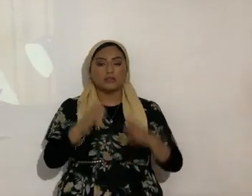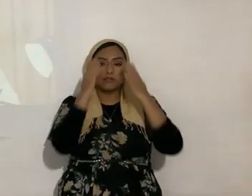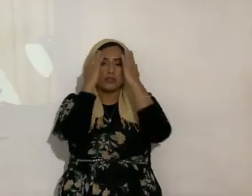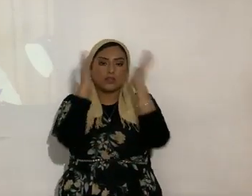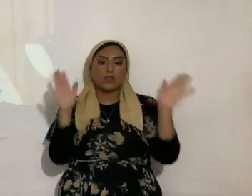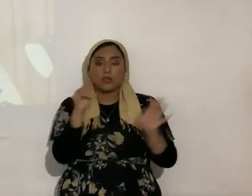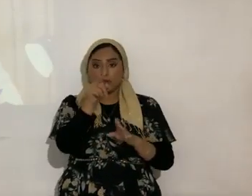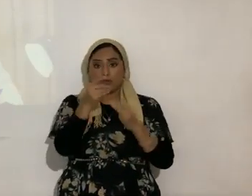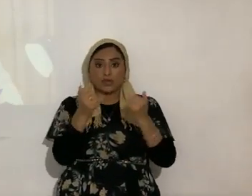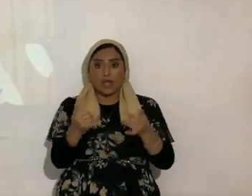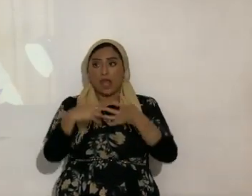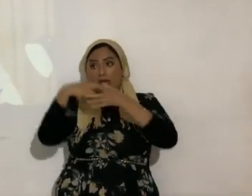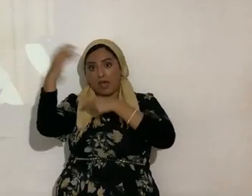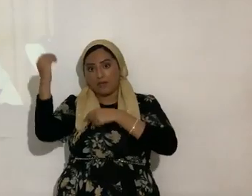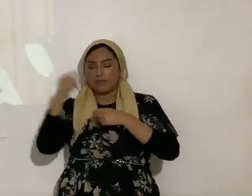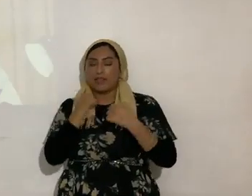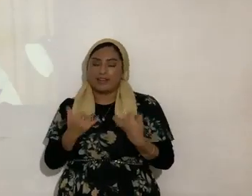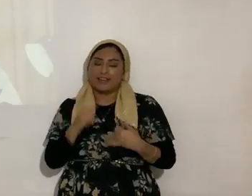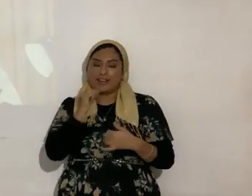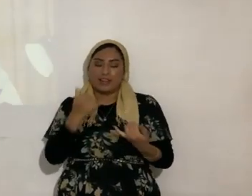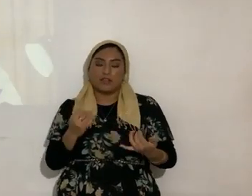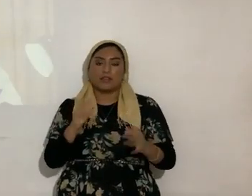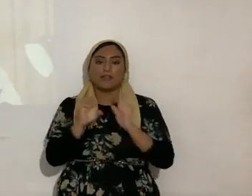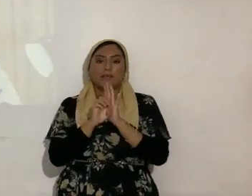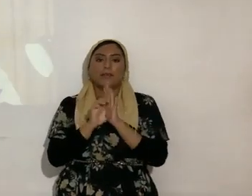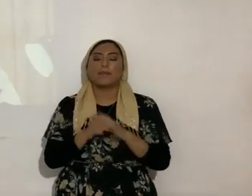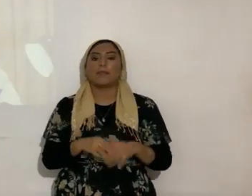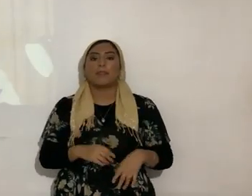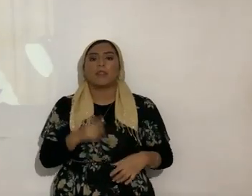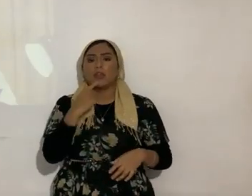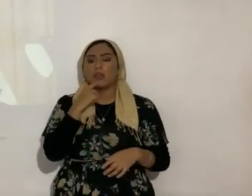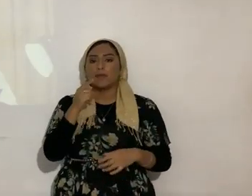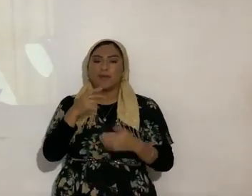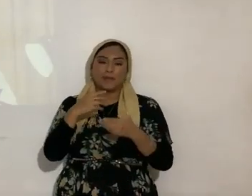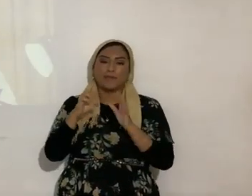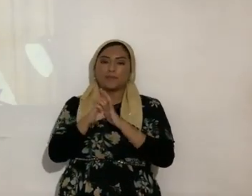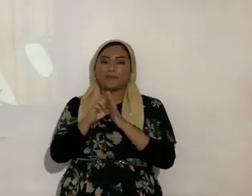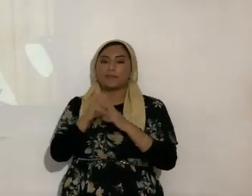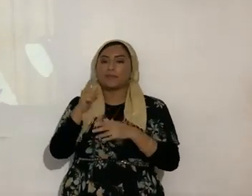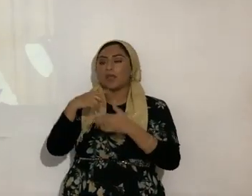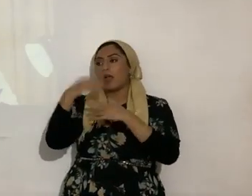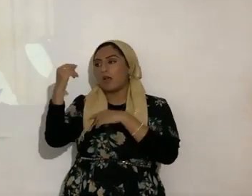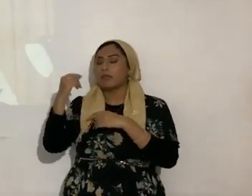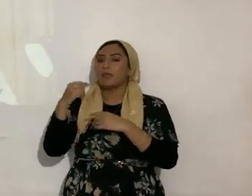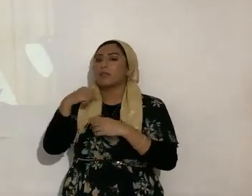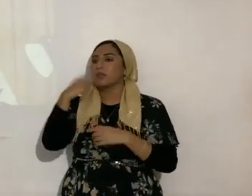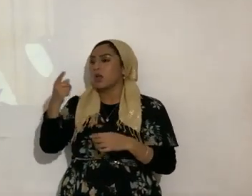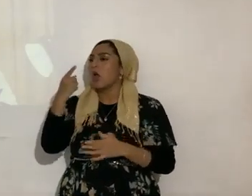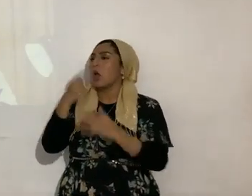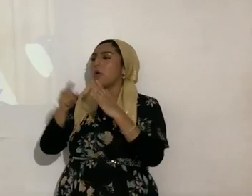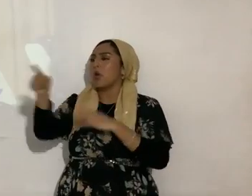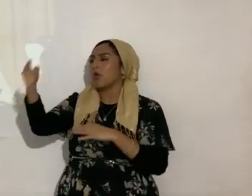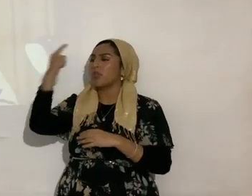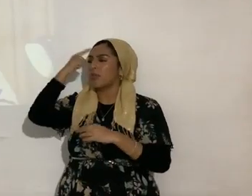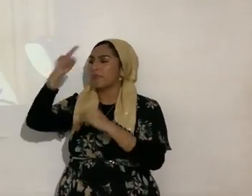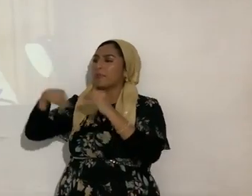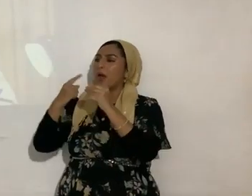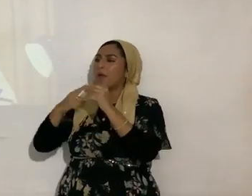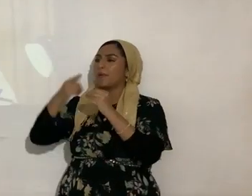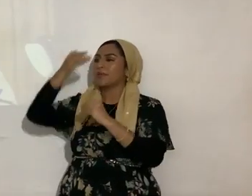ahorita sales a la calle, bueno, no ahorita, ¿verdad? Oiga, ¿qué piensa de Dios? No le digas el nombre de Yahshu, no te va a